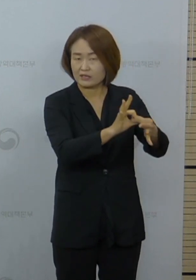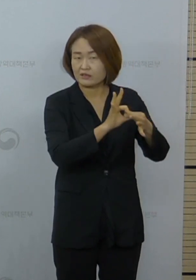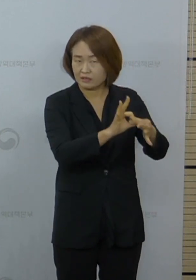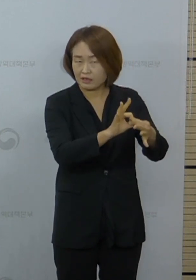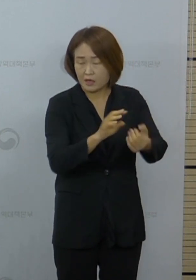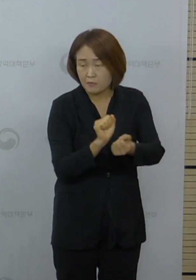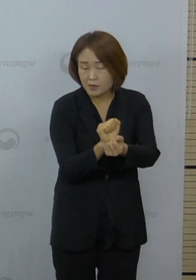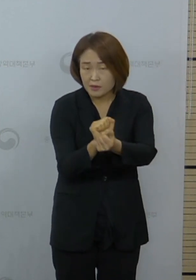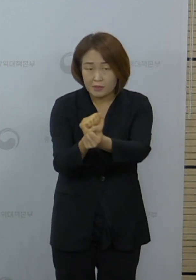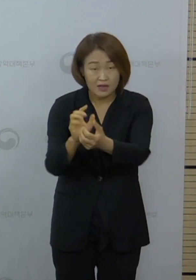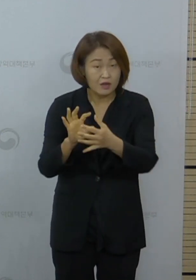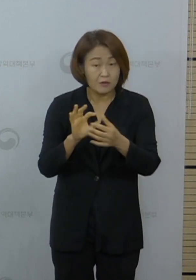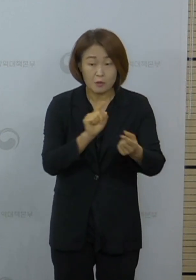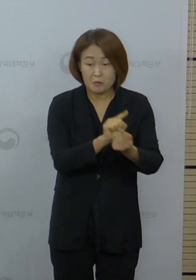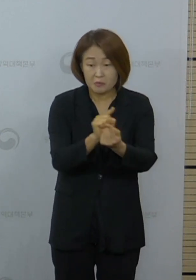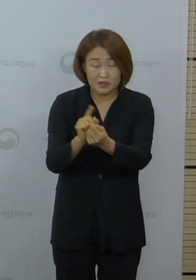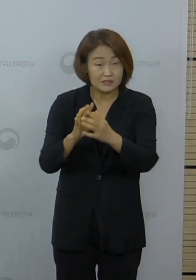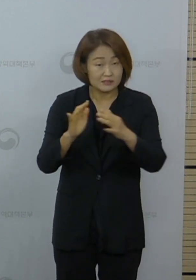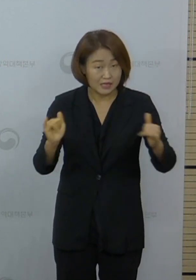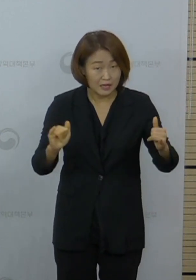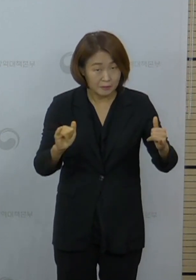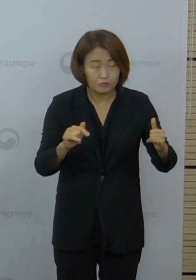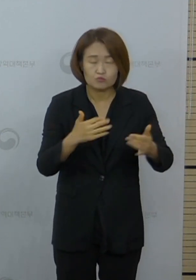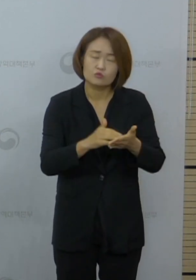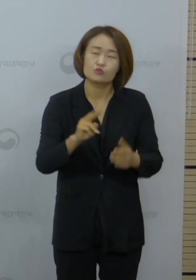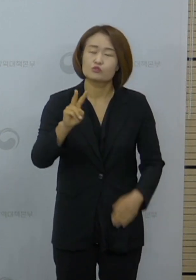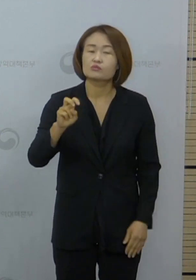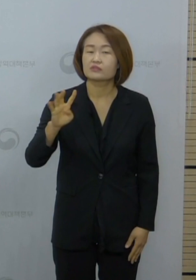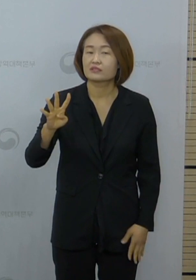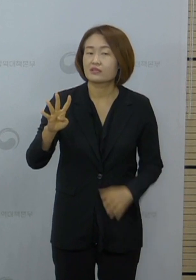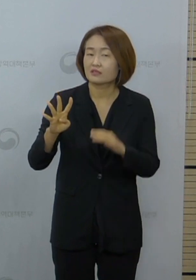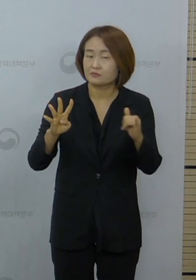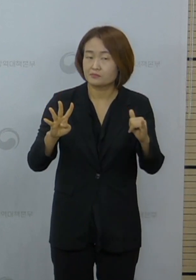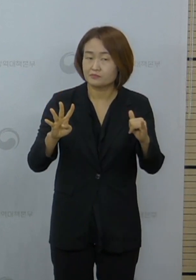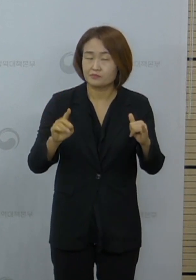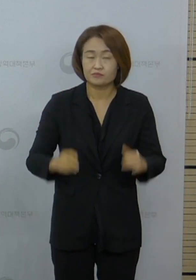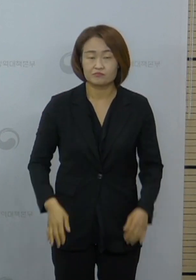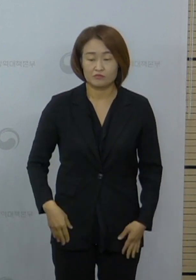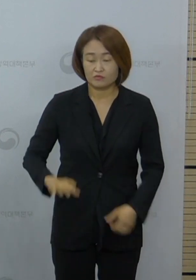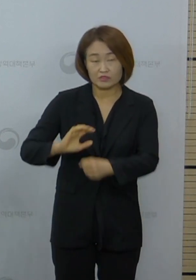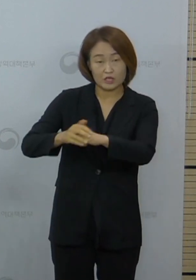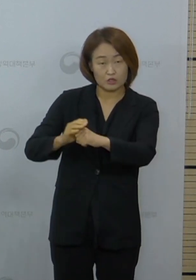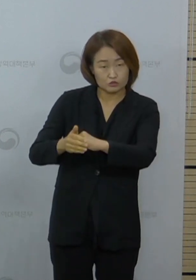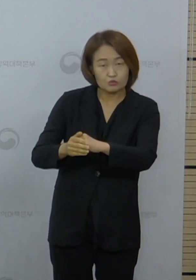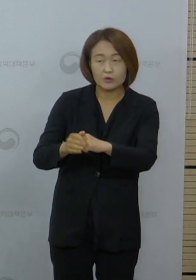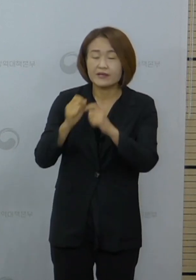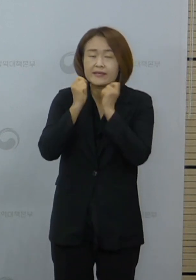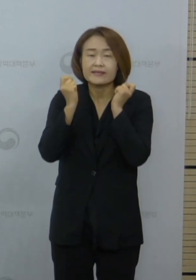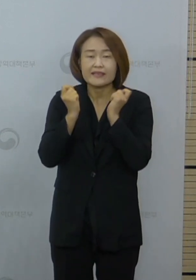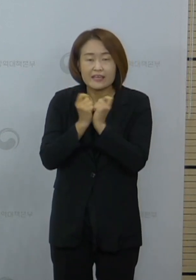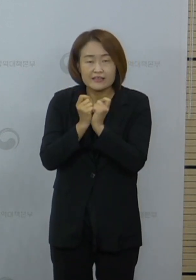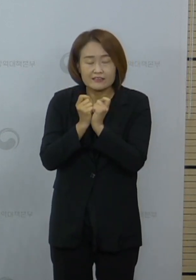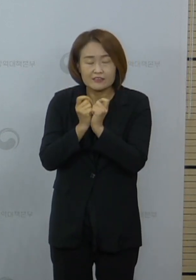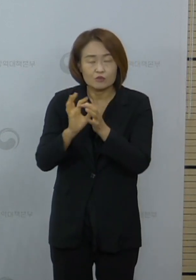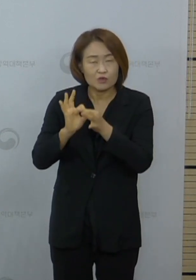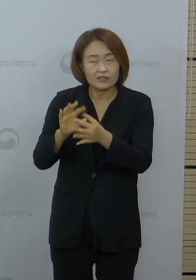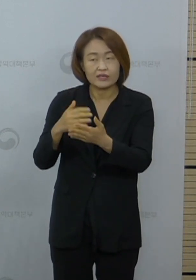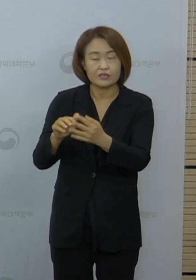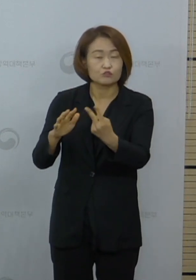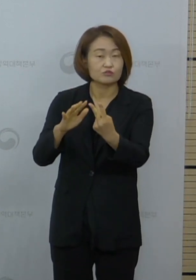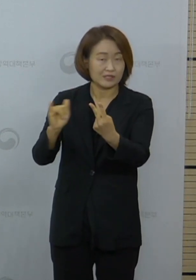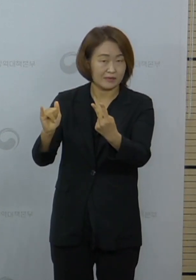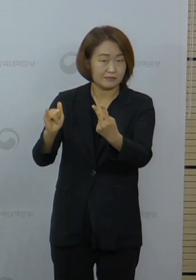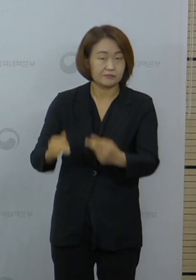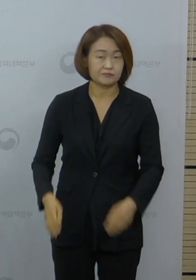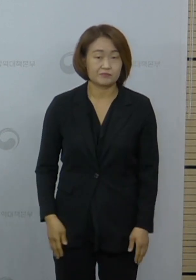접촉자 조사 과정에서 확인된 환자는 24명이었고 대구 지역에 개별적인 사례 보고가 2명 있었습니다.